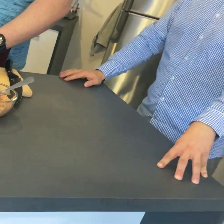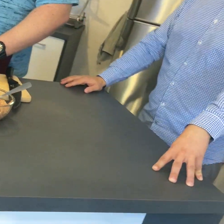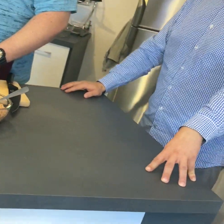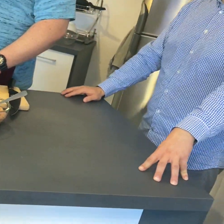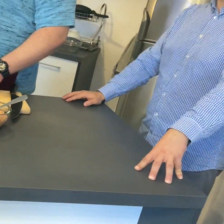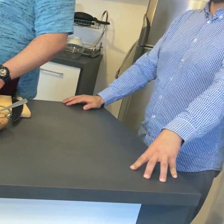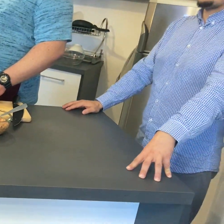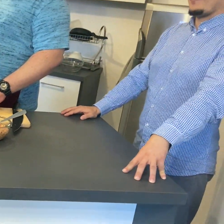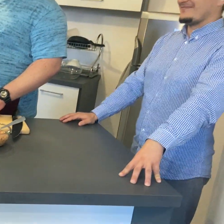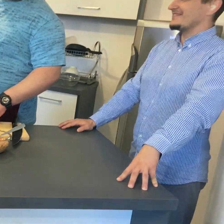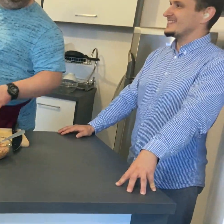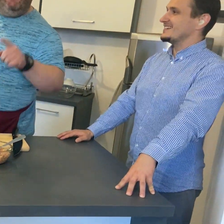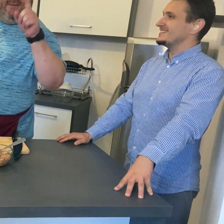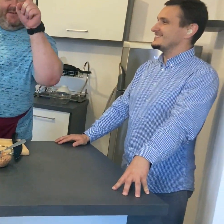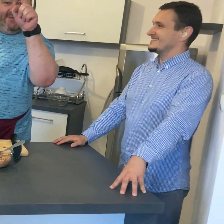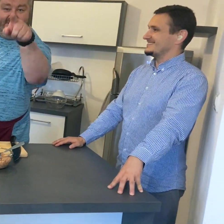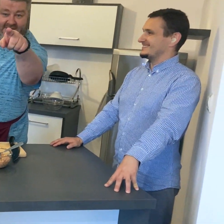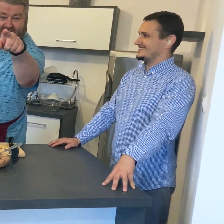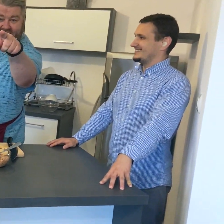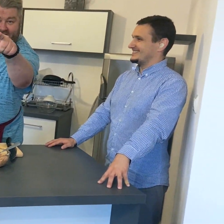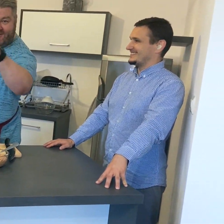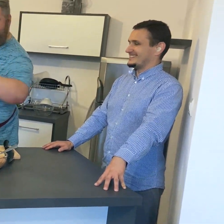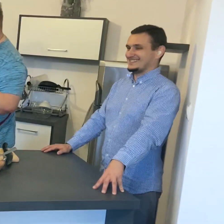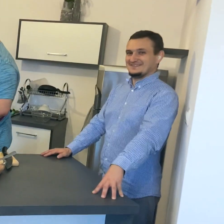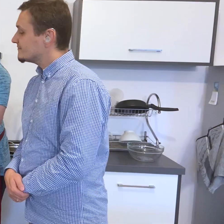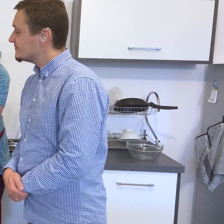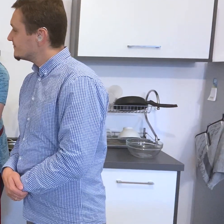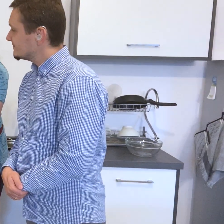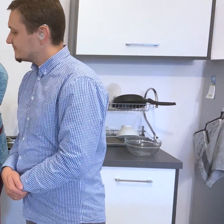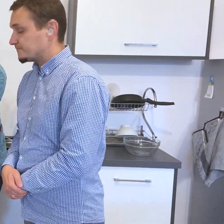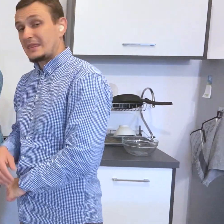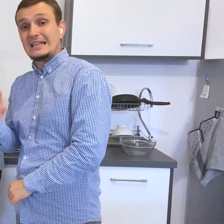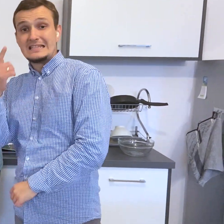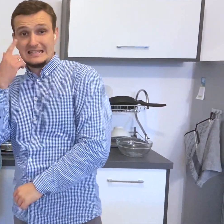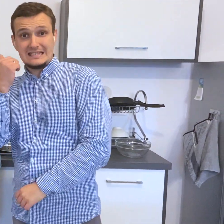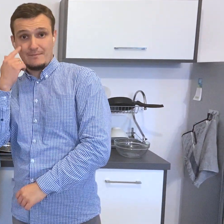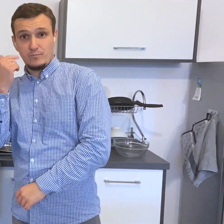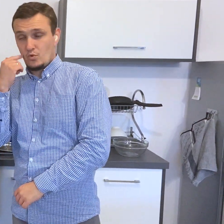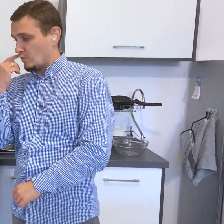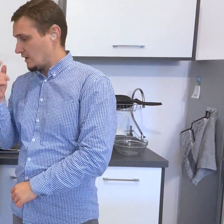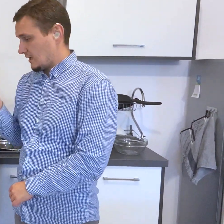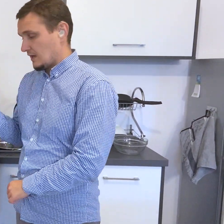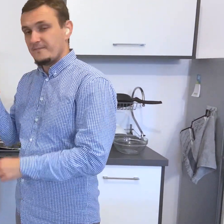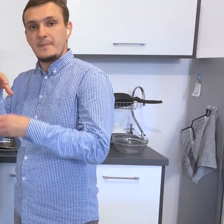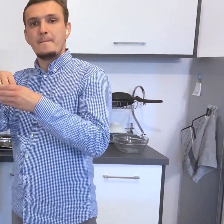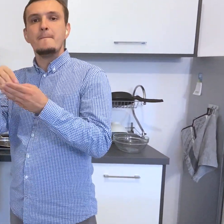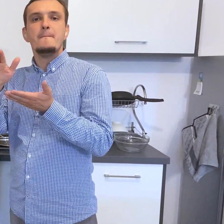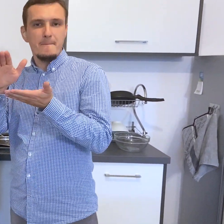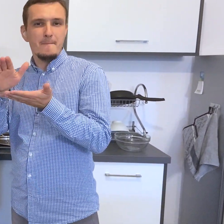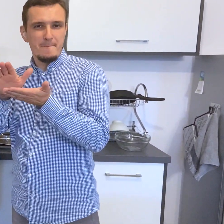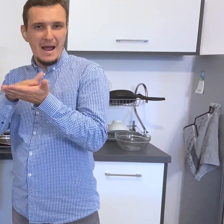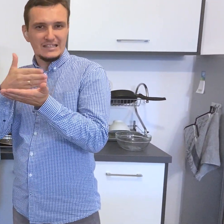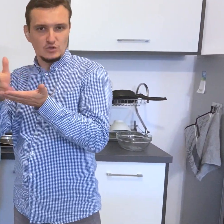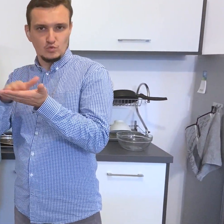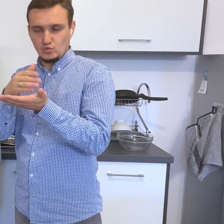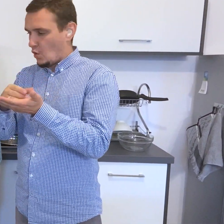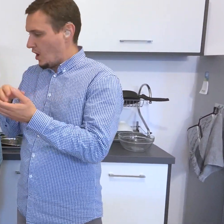Reszta za chwilkę. Zeszklona, lekko pecążona. Już